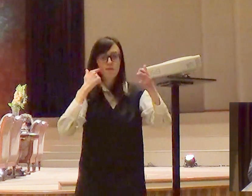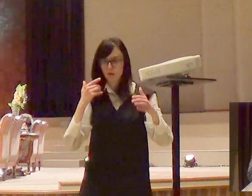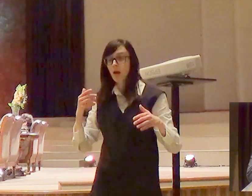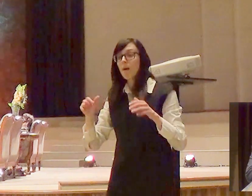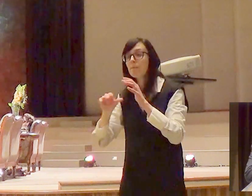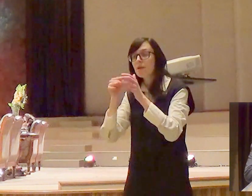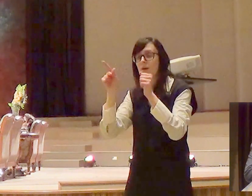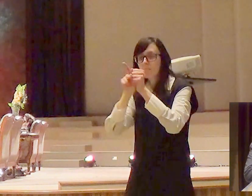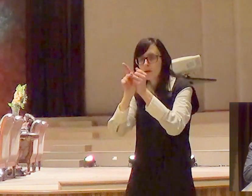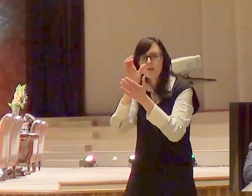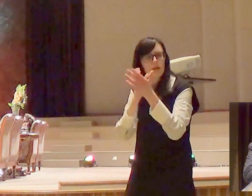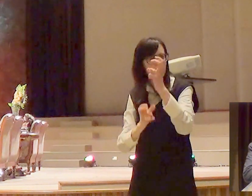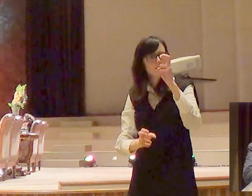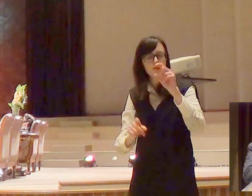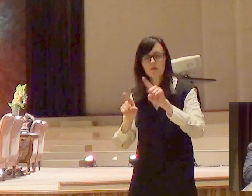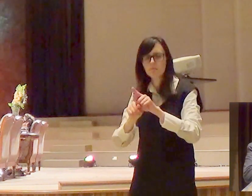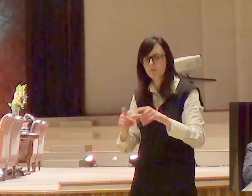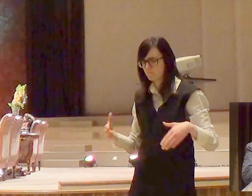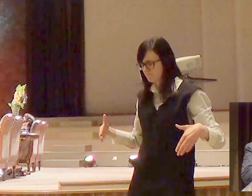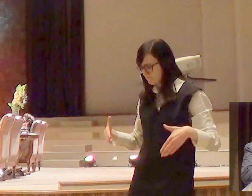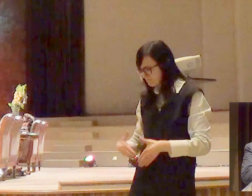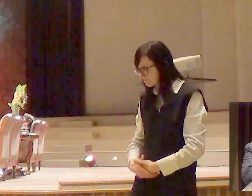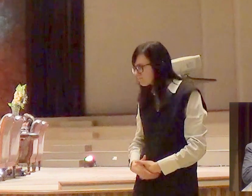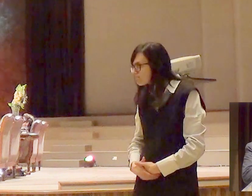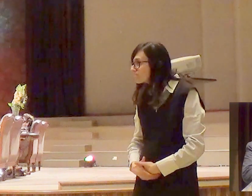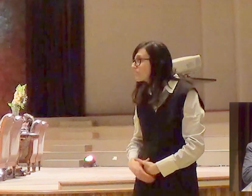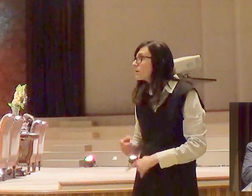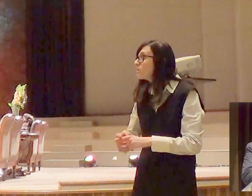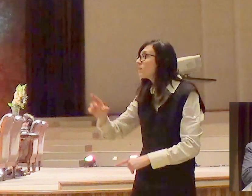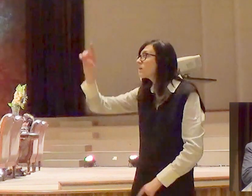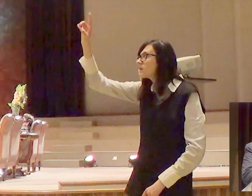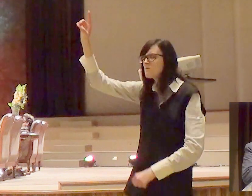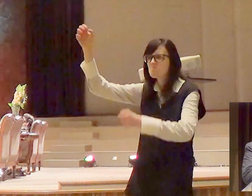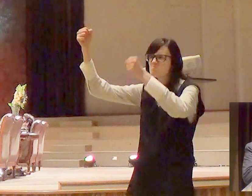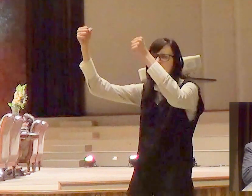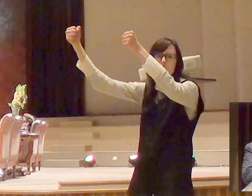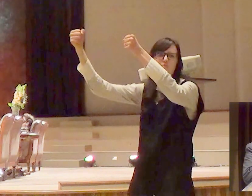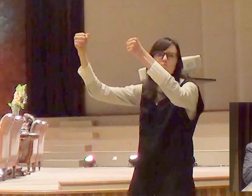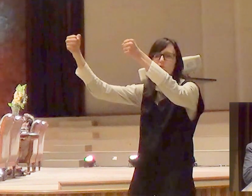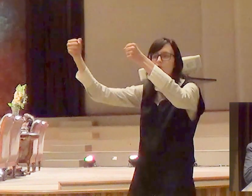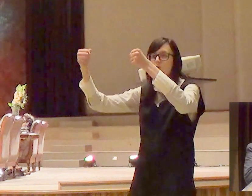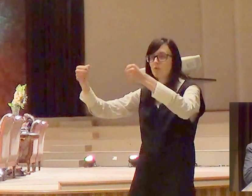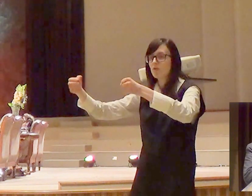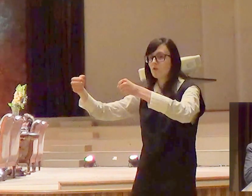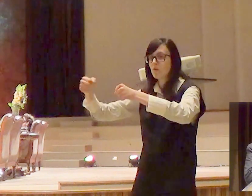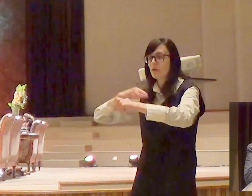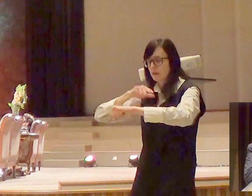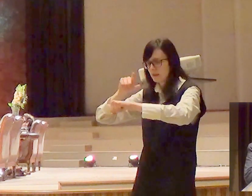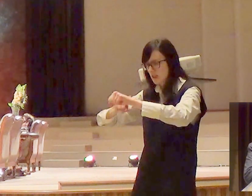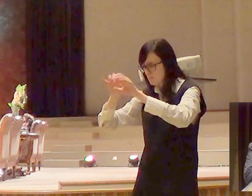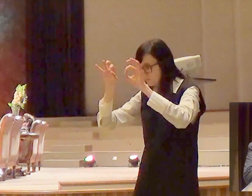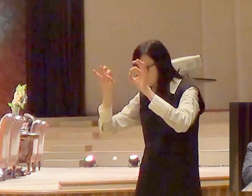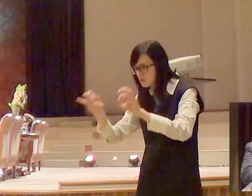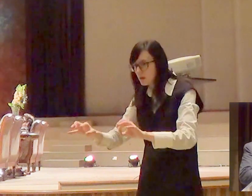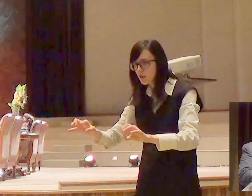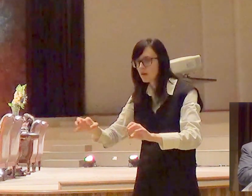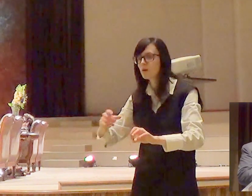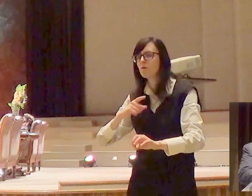humilhai-vos portanto sob a poderosa mão de Deus para que Ele em tempo oportuno vos exalte lançando